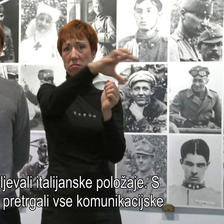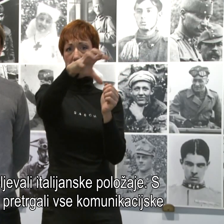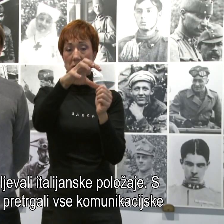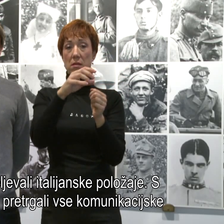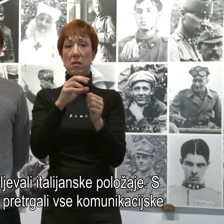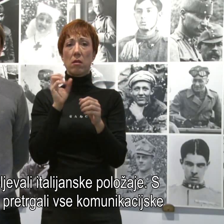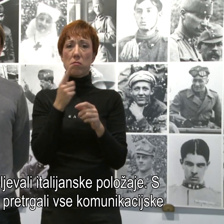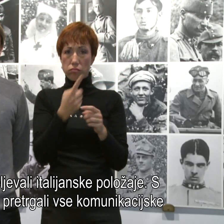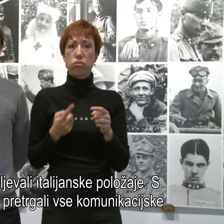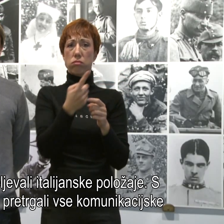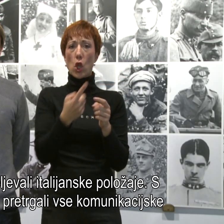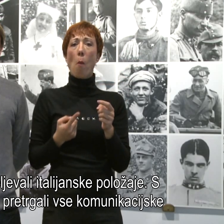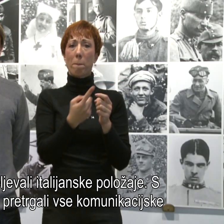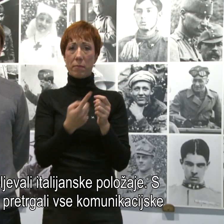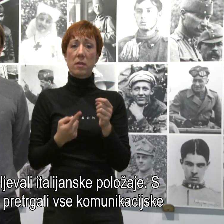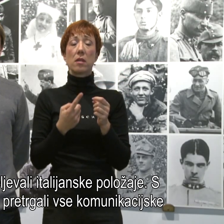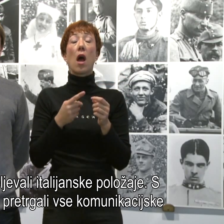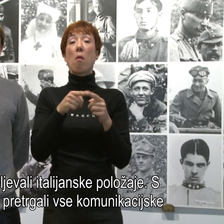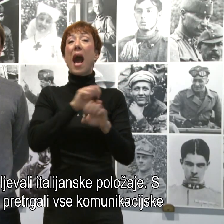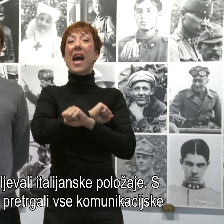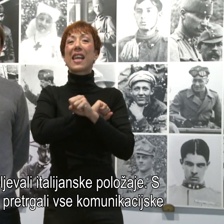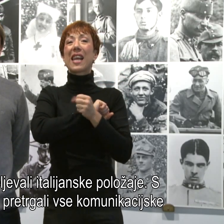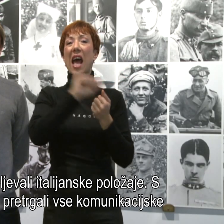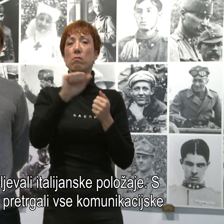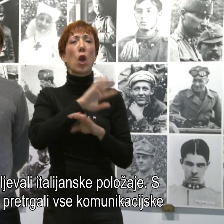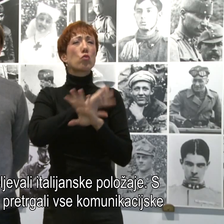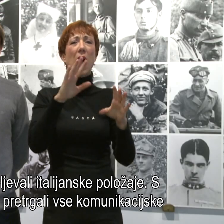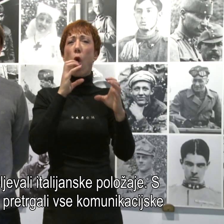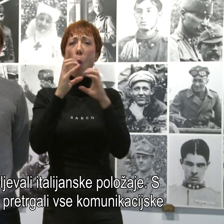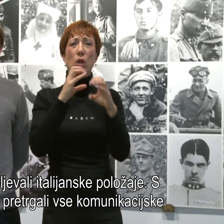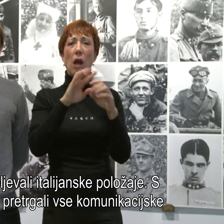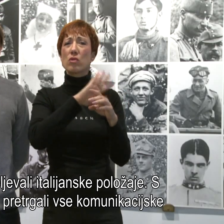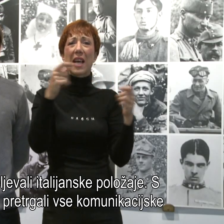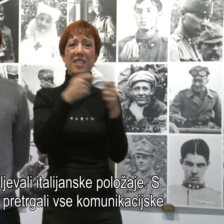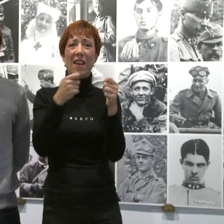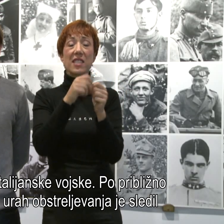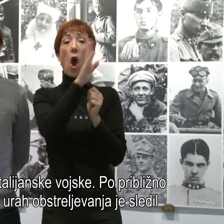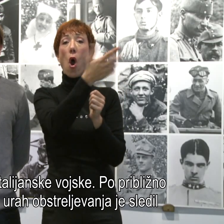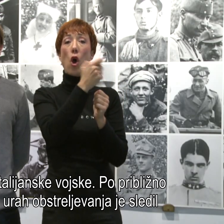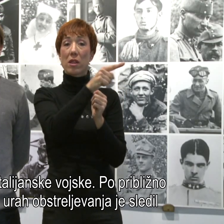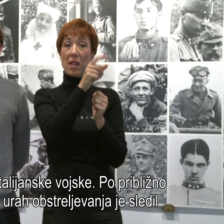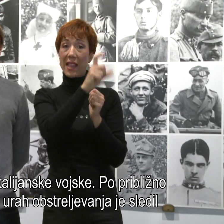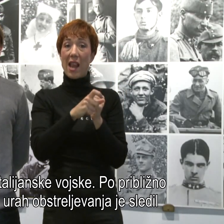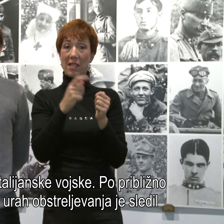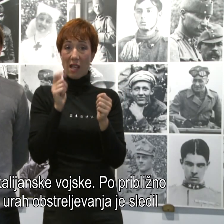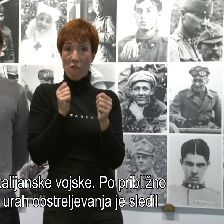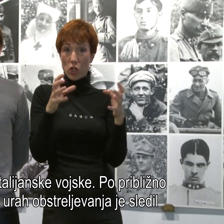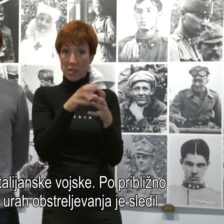katerim so razbili vso komunikacijo, vse zveze italijanske vojske. Po